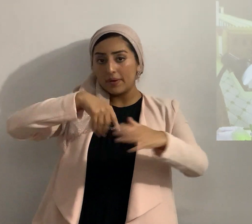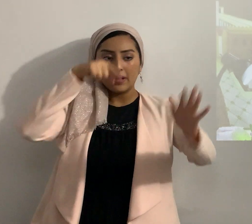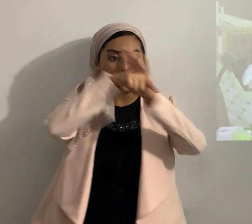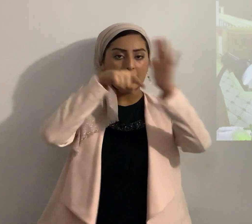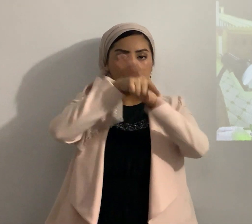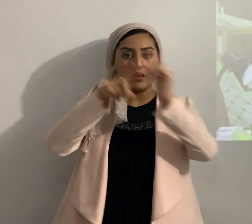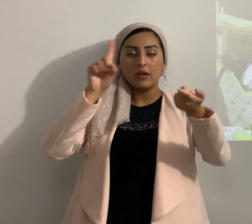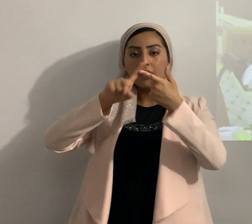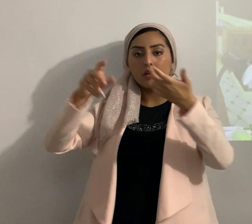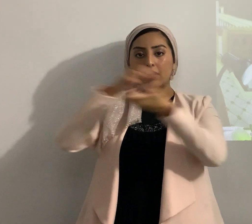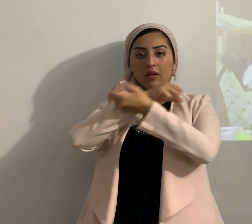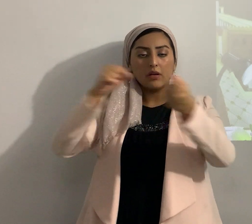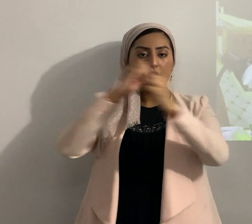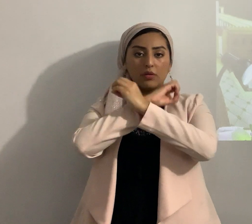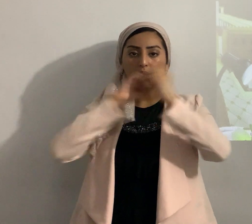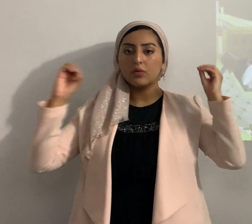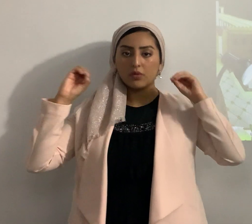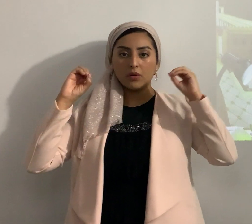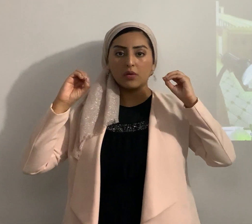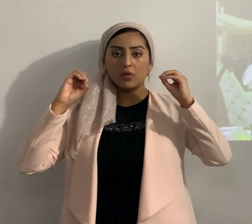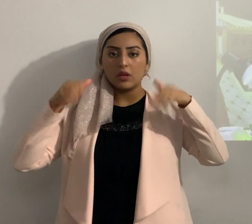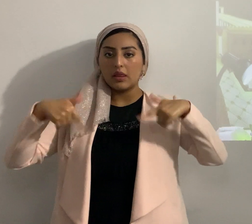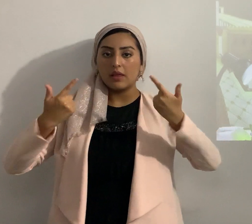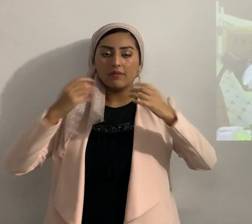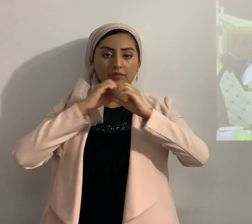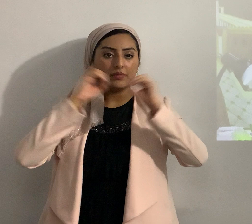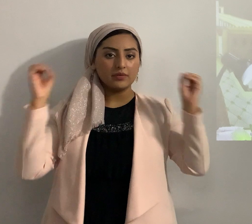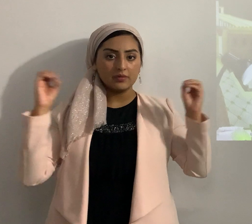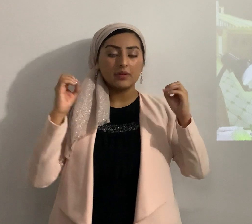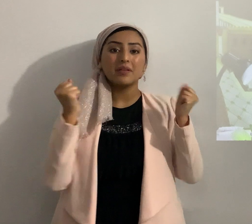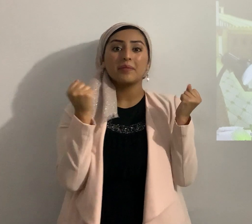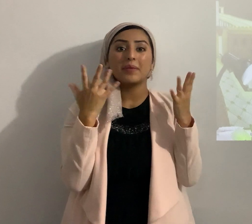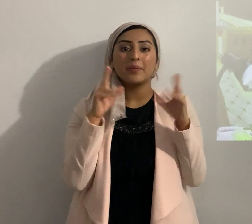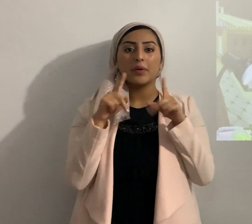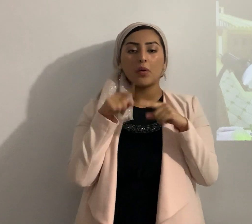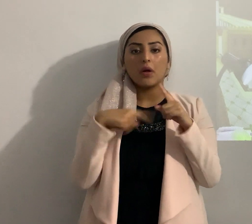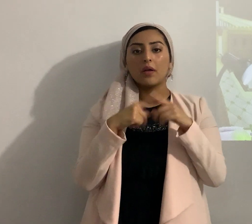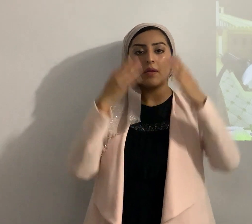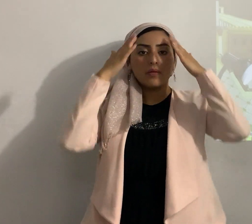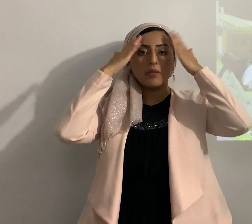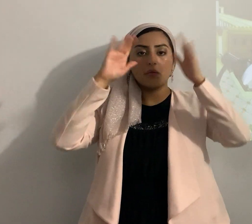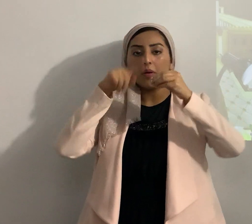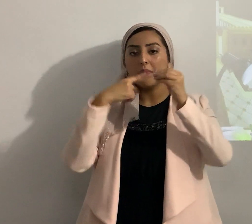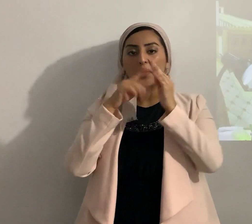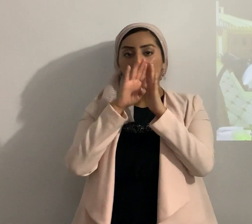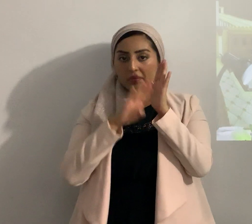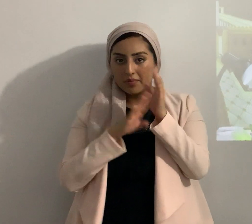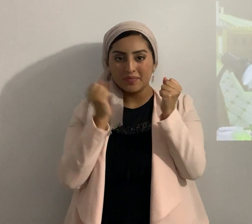destruirlos sin dejar alguno con vida mucha gente cuando no conoce la Biblia amados mucha